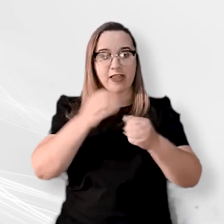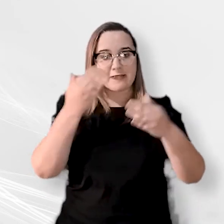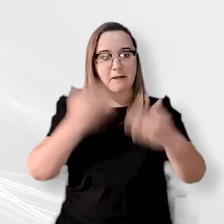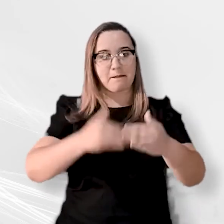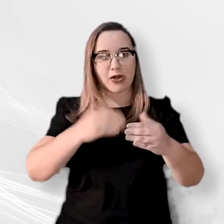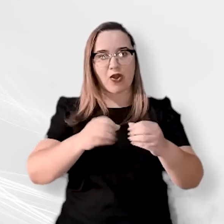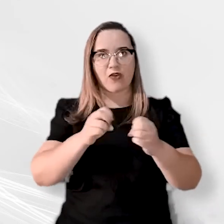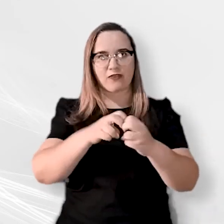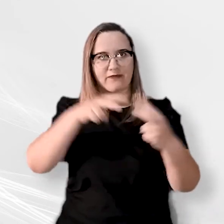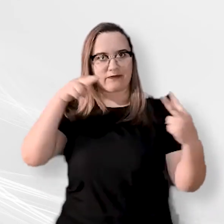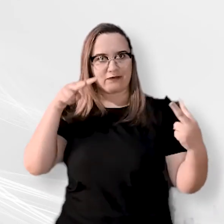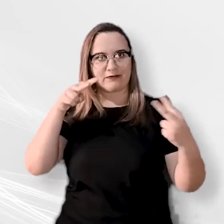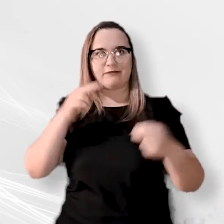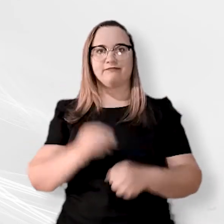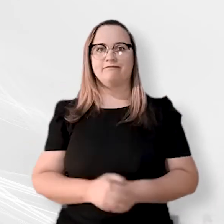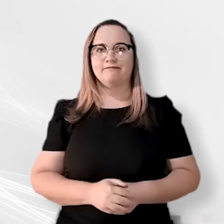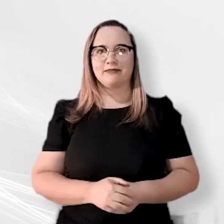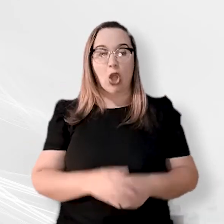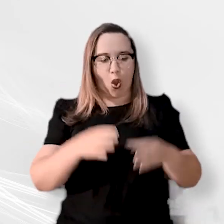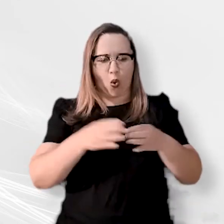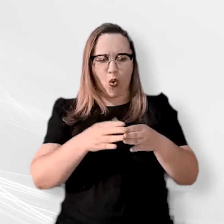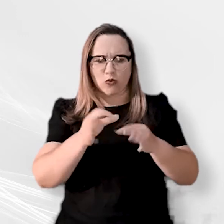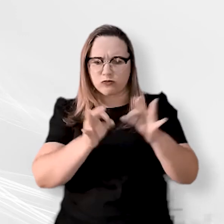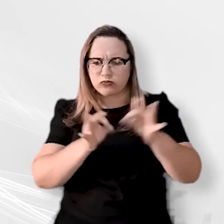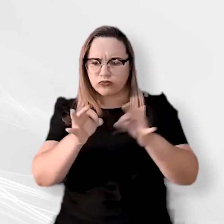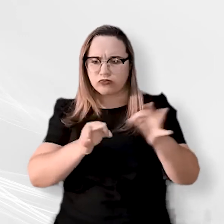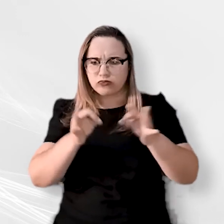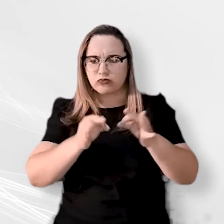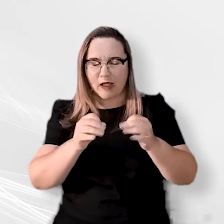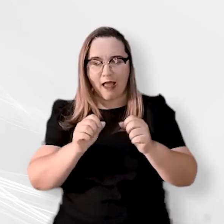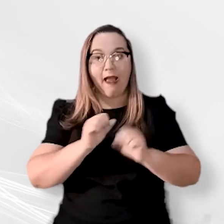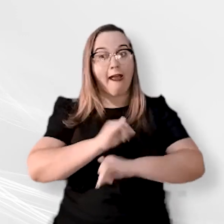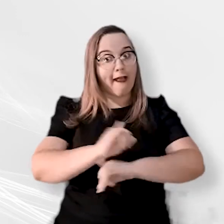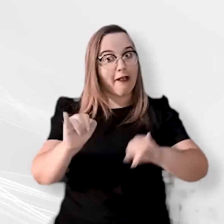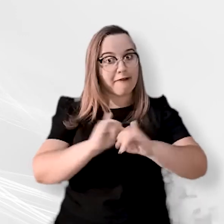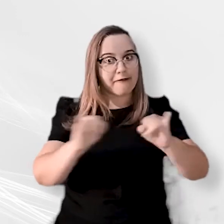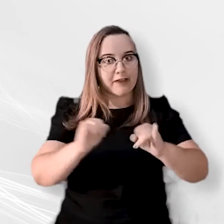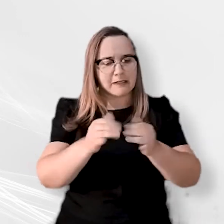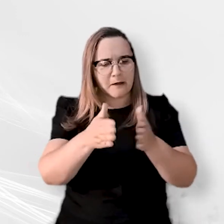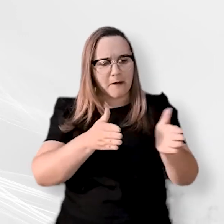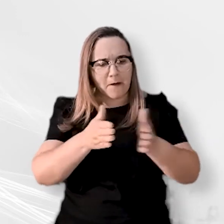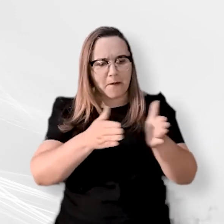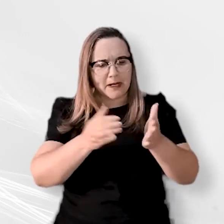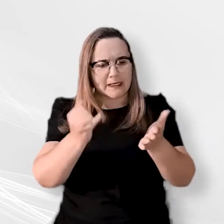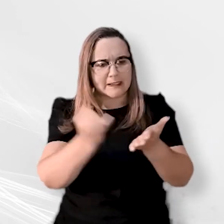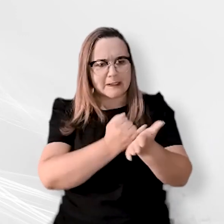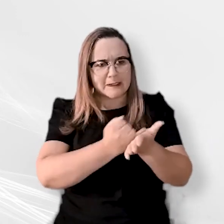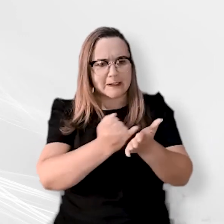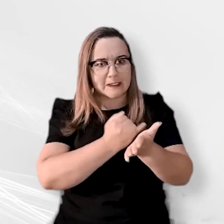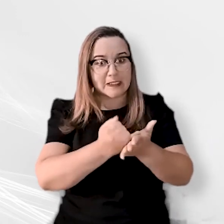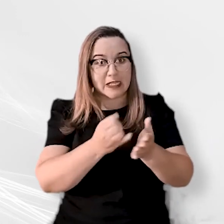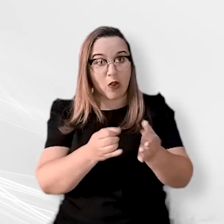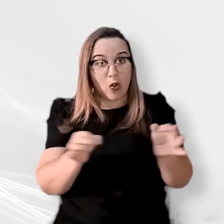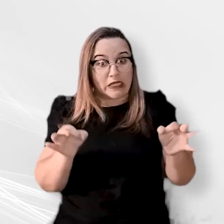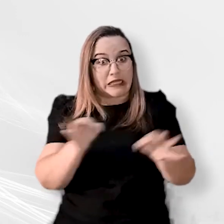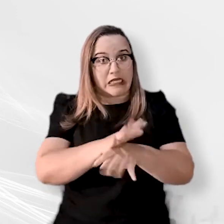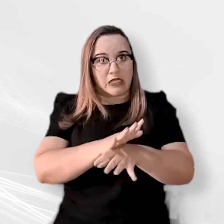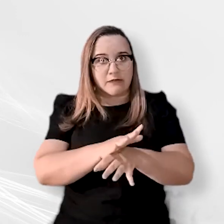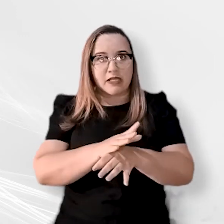Os organizadores do concurso alertam que o prazo para inscrição e realização da prova termina na próxima segunda-feira,